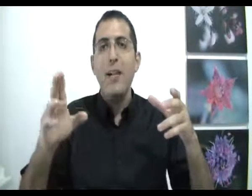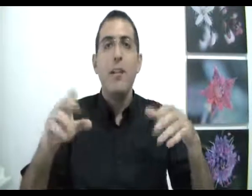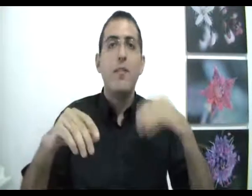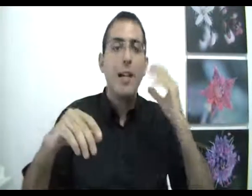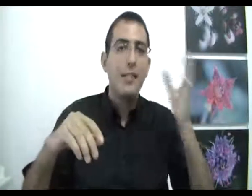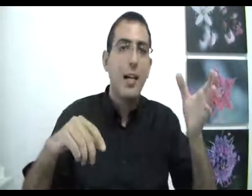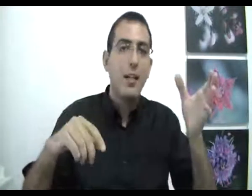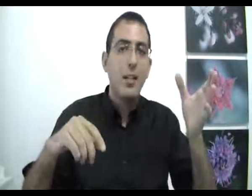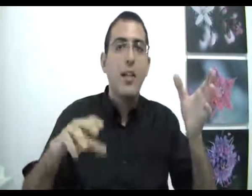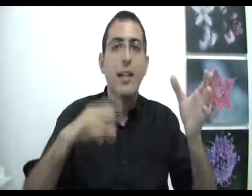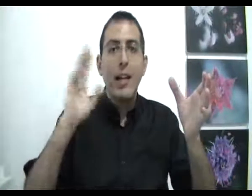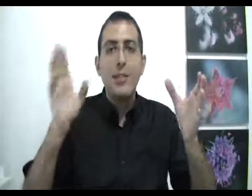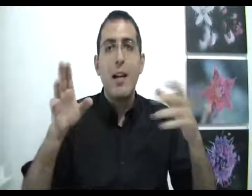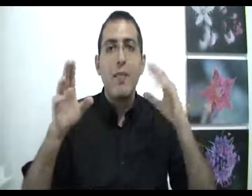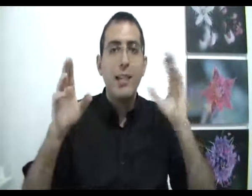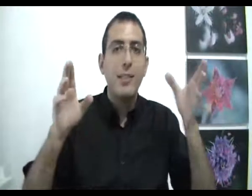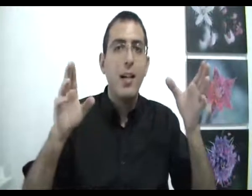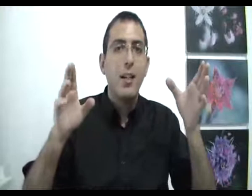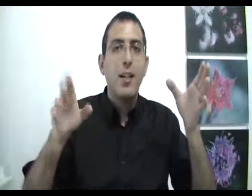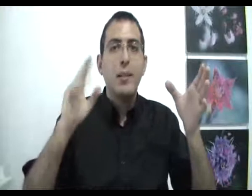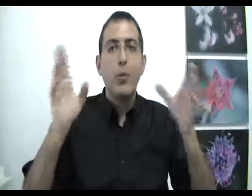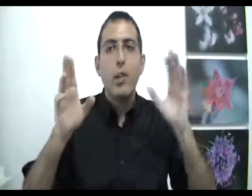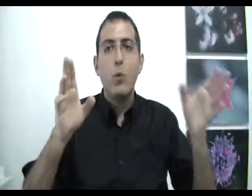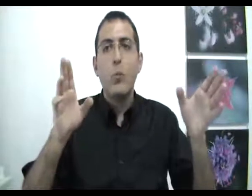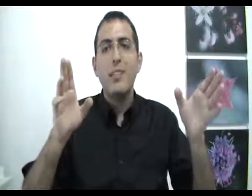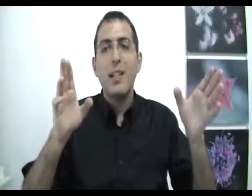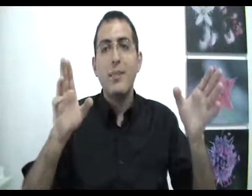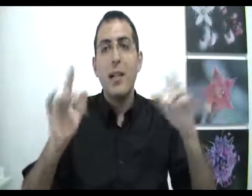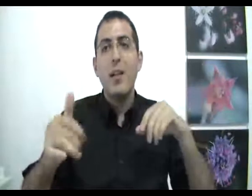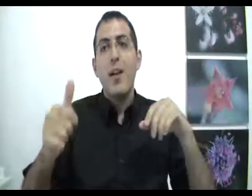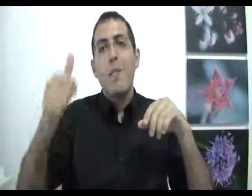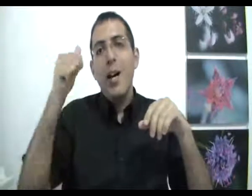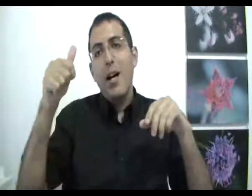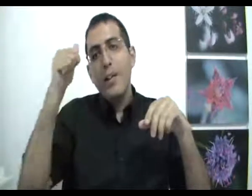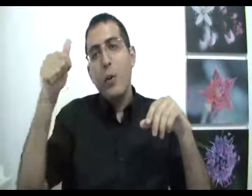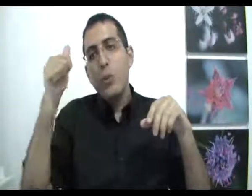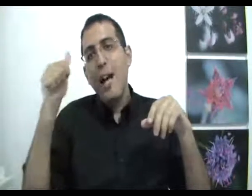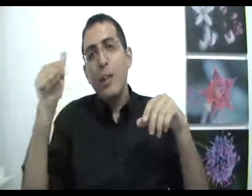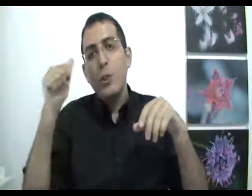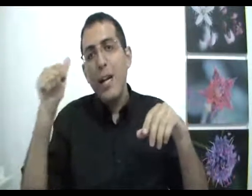ועשה, כי רצה ועשה זה בשתי נקודות בציר הזמן. בנקודה הראשונה,